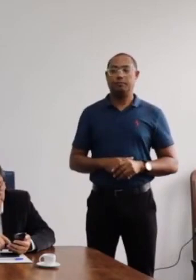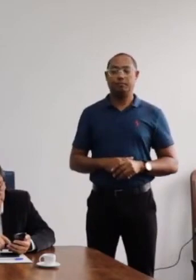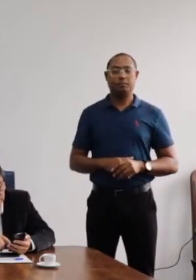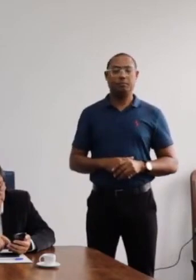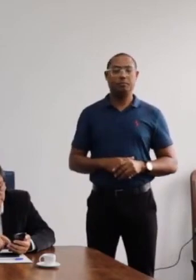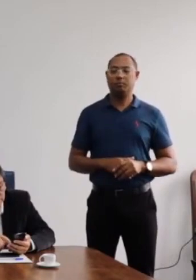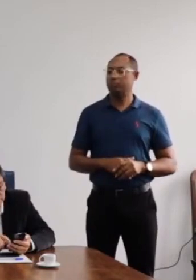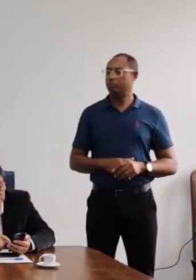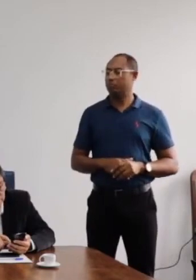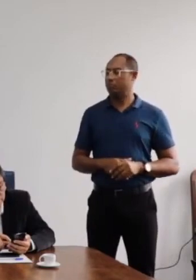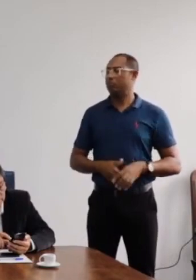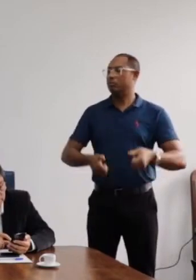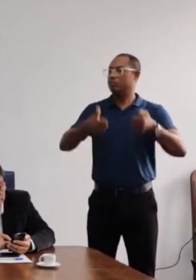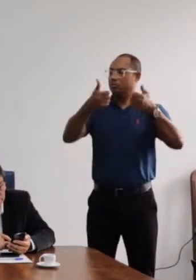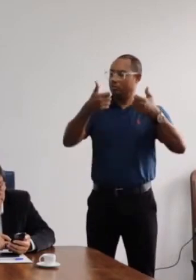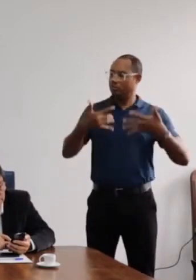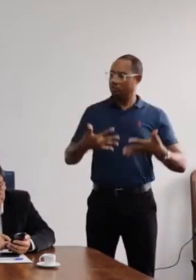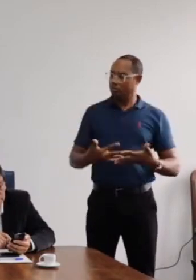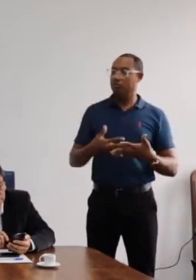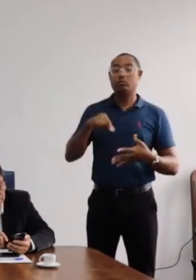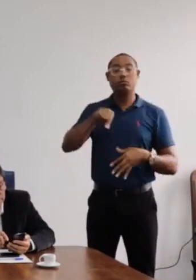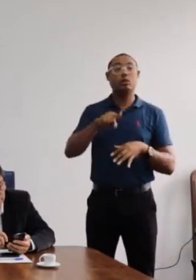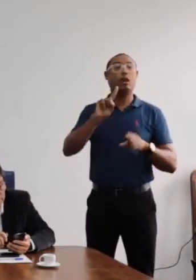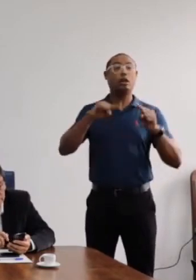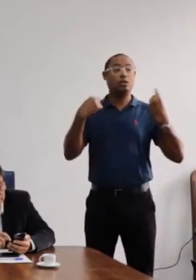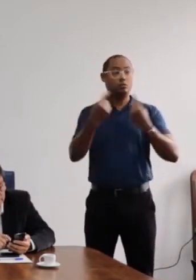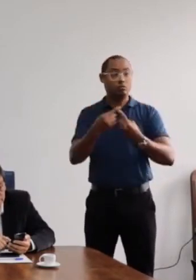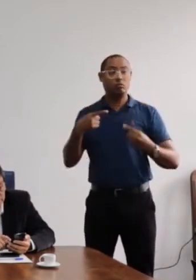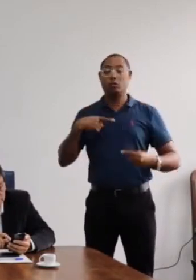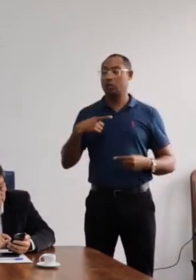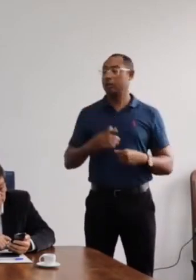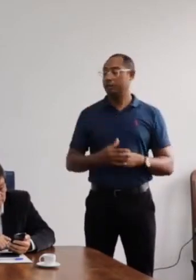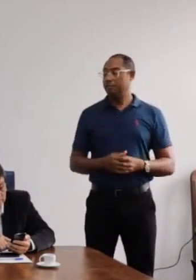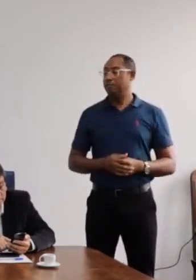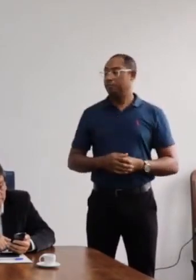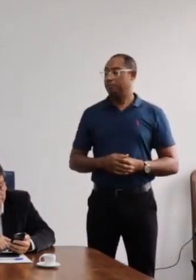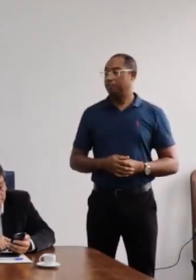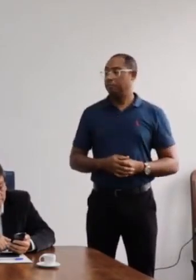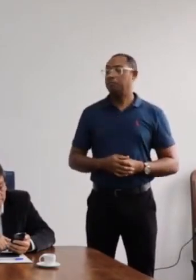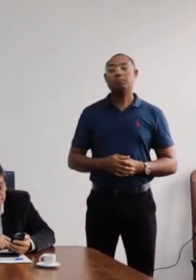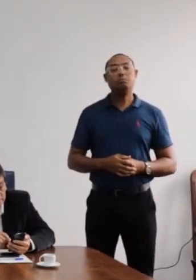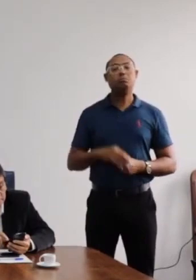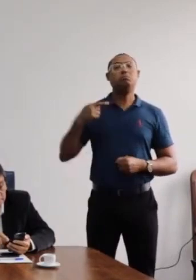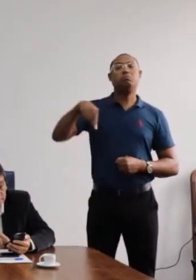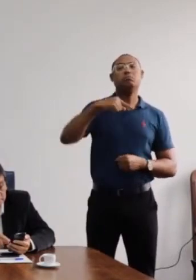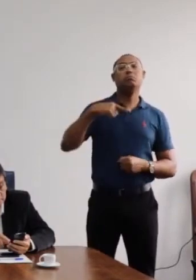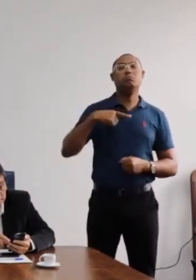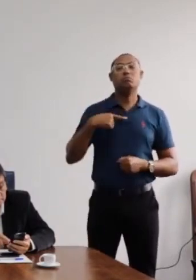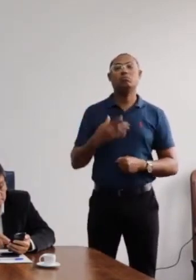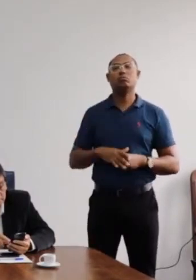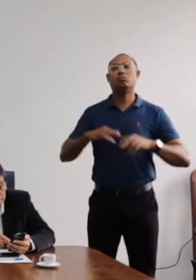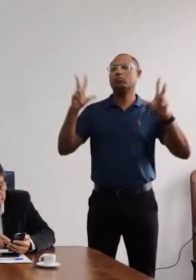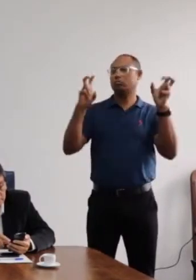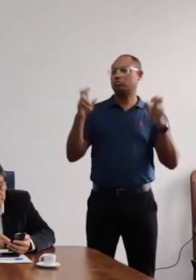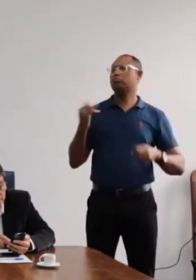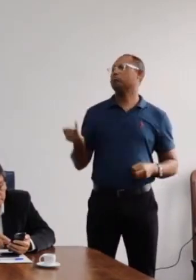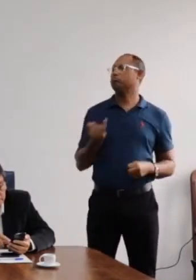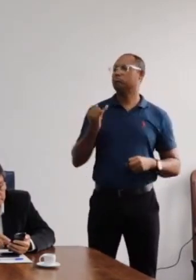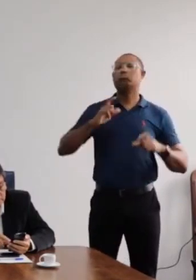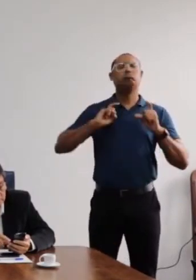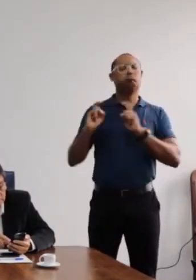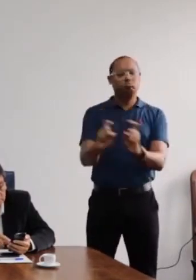Queria justificar essa sessão extraordinária. Nós temos temas importantes para serem